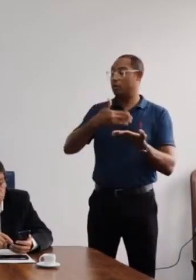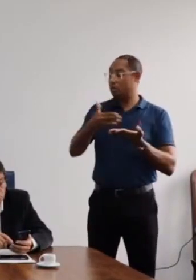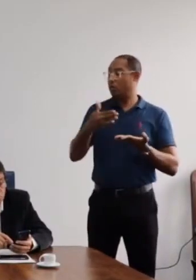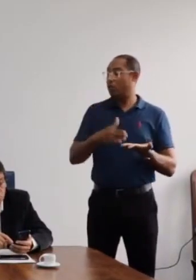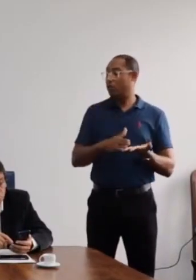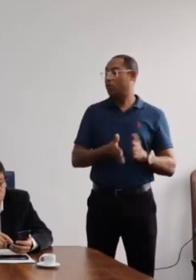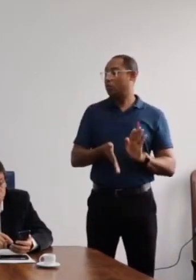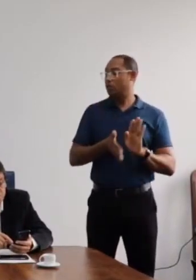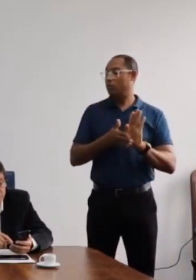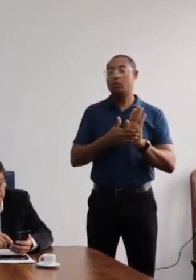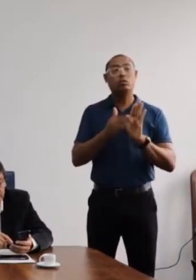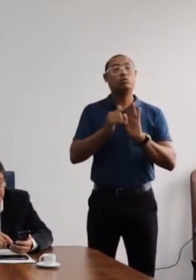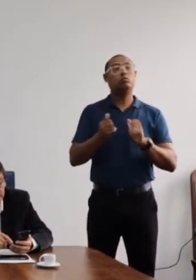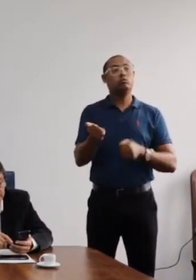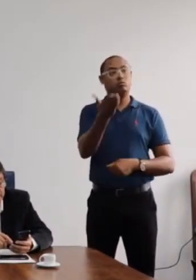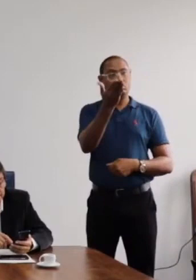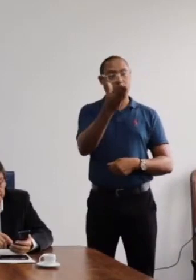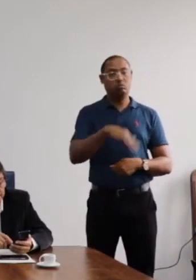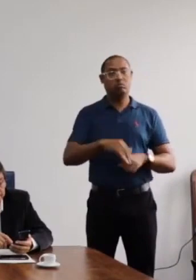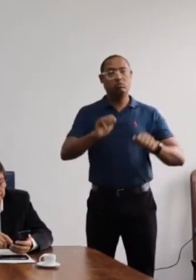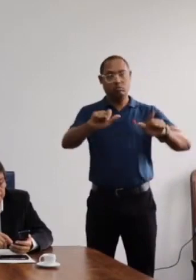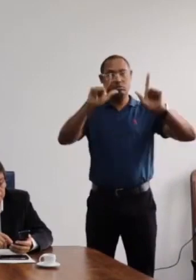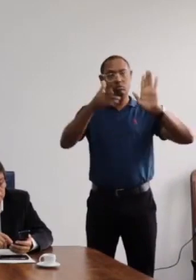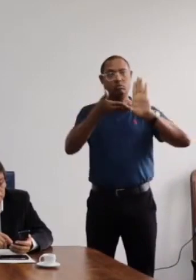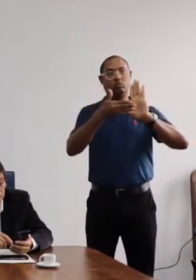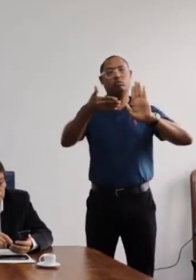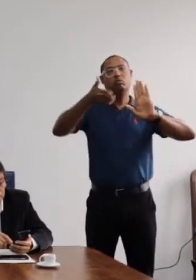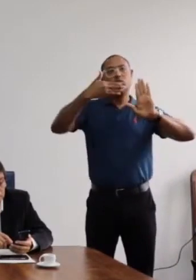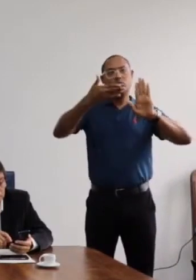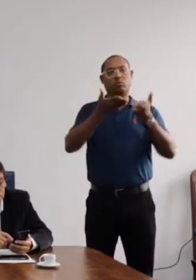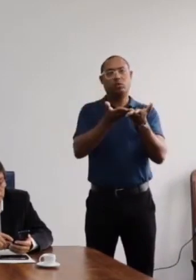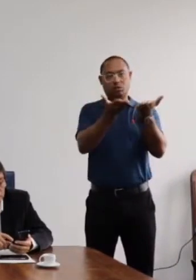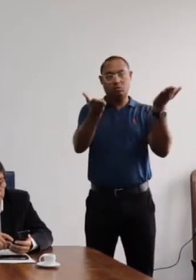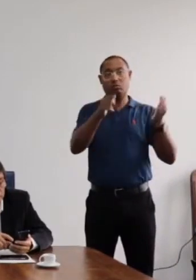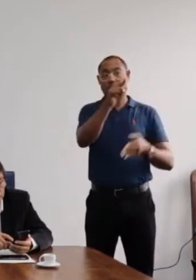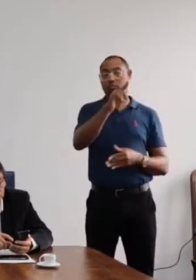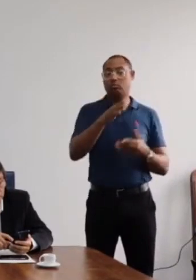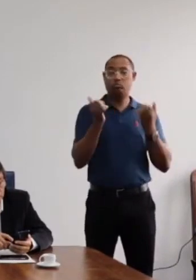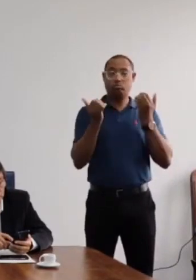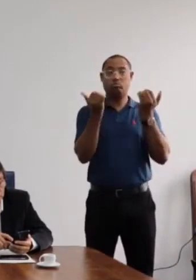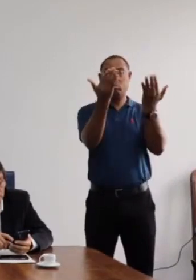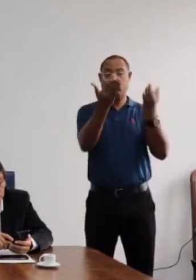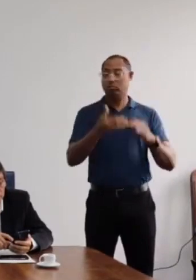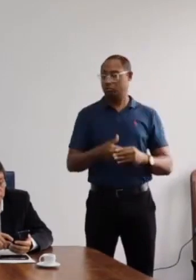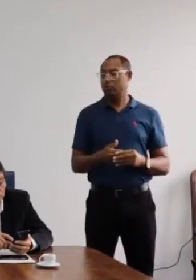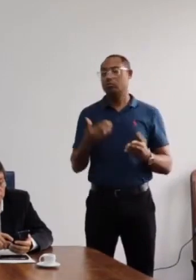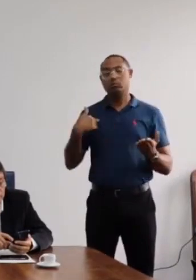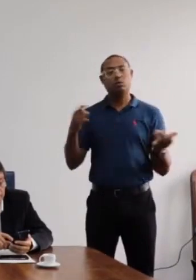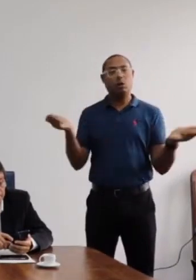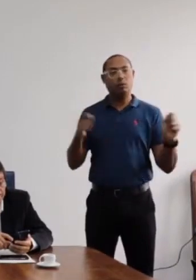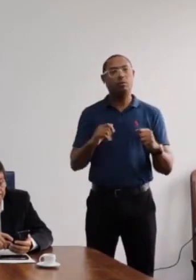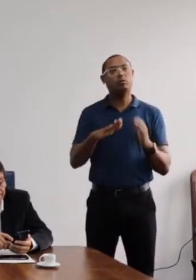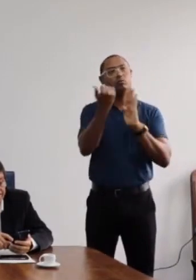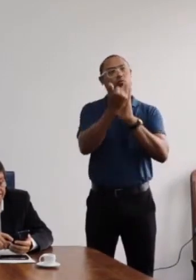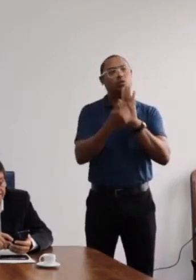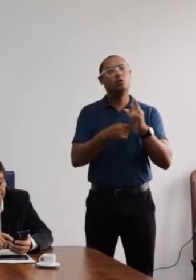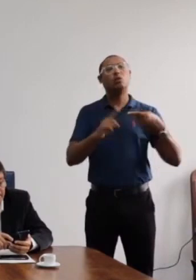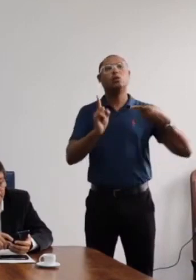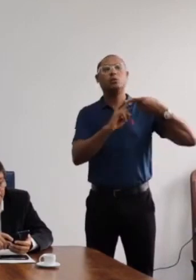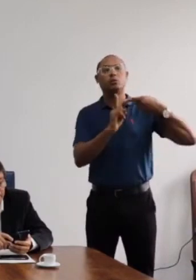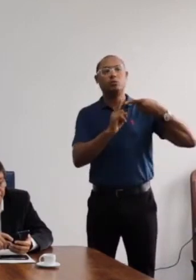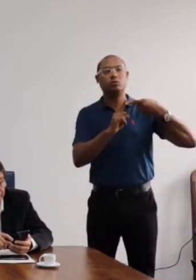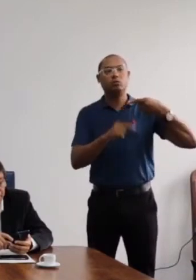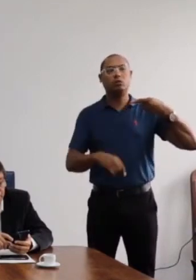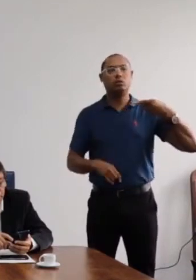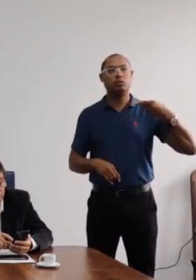está exposta ali no slide projetado, à nossa frente. Então, ela é constituída do